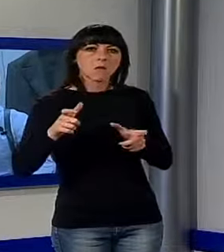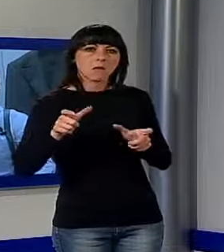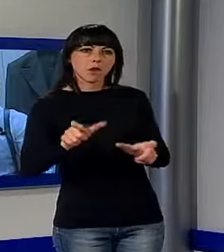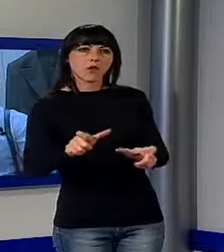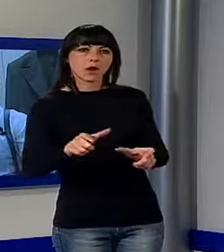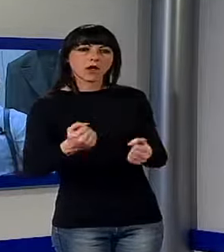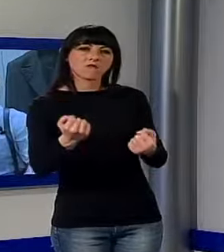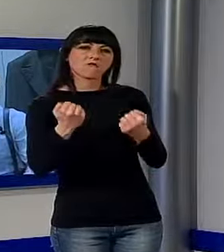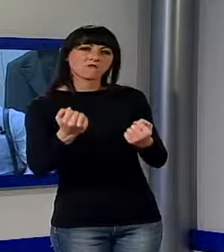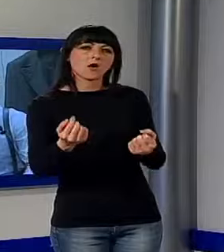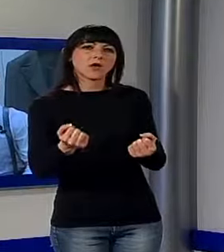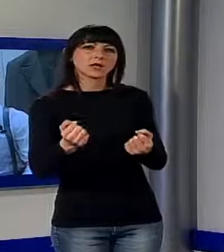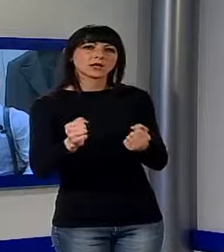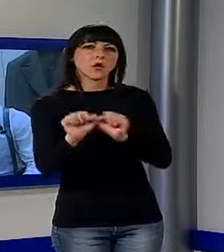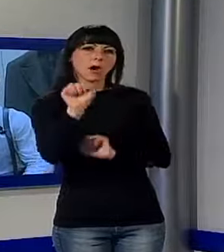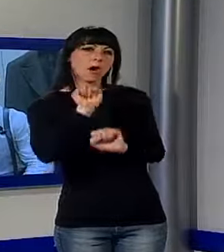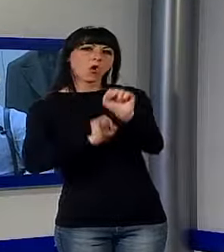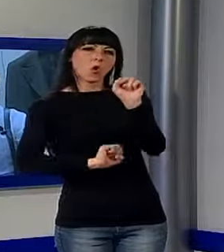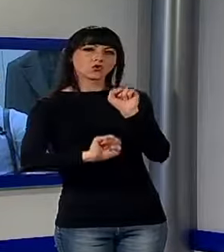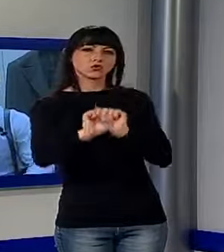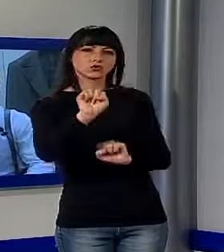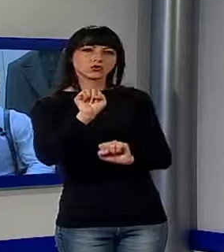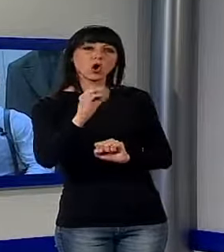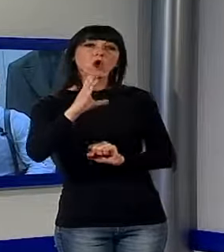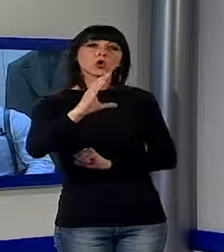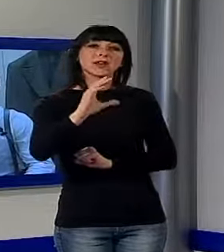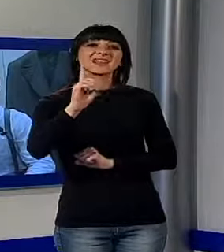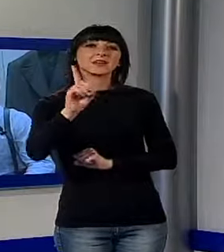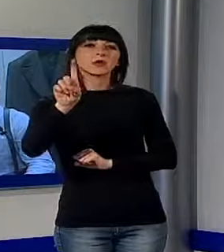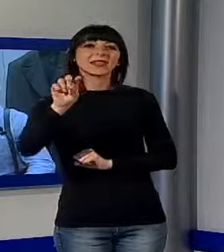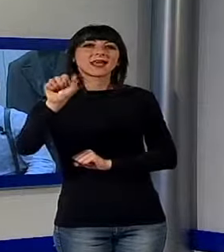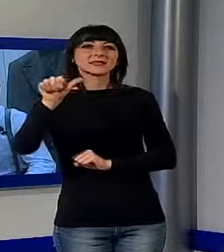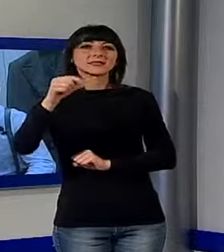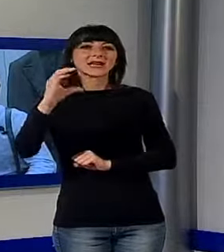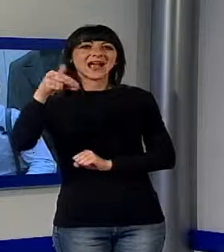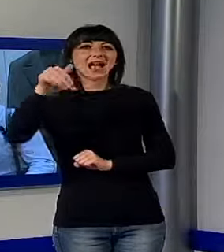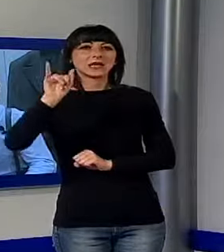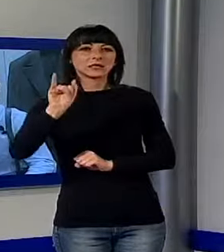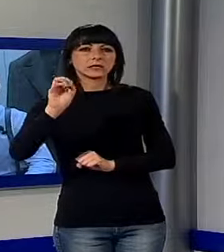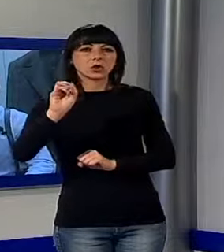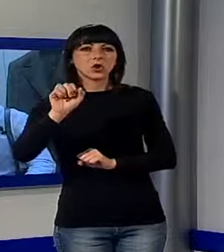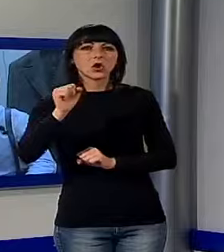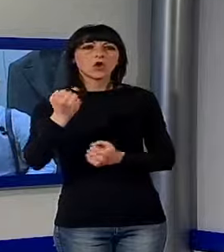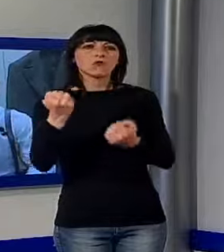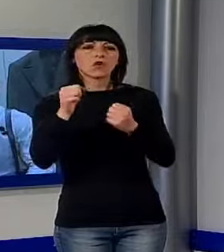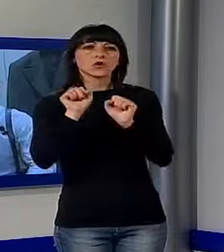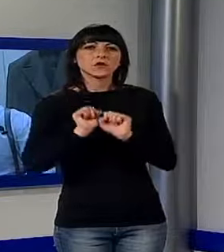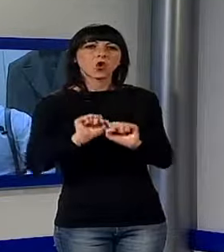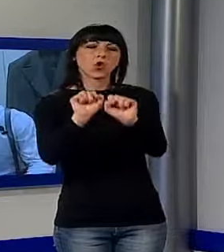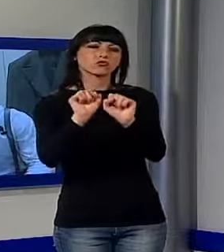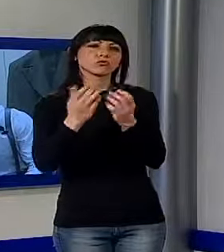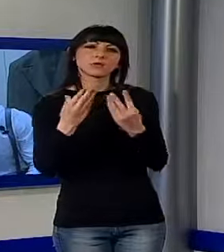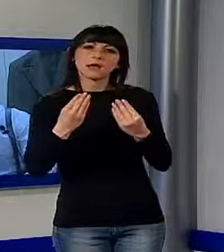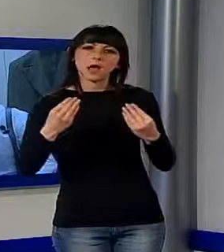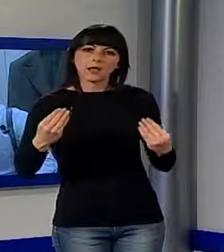forze contrarie. Beh, Corradino da Scagno di forze contrarie ne ha avute tante nella sua vita, ma la